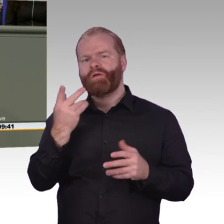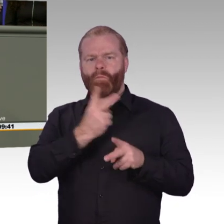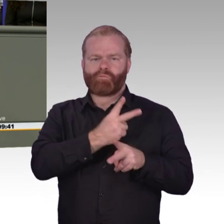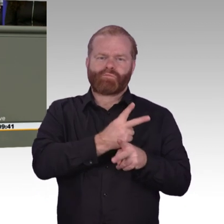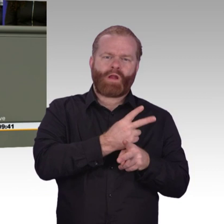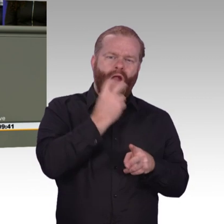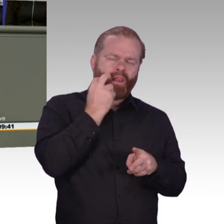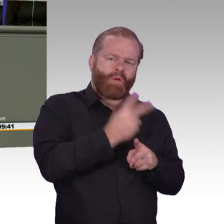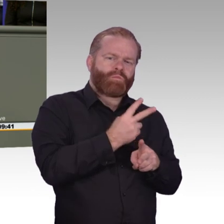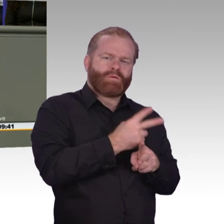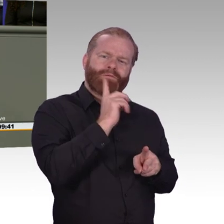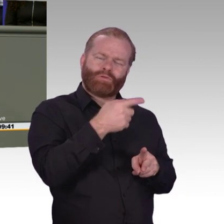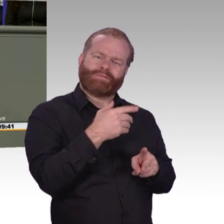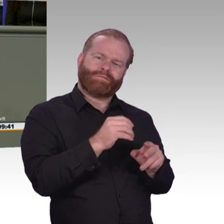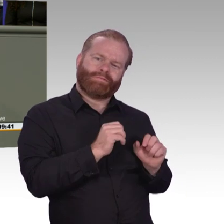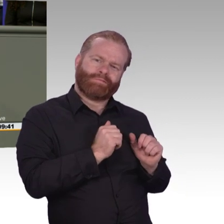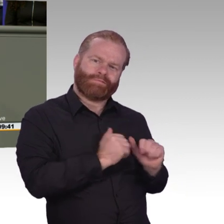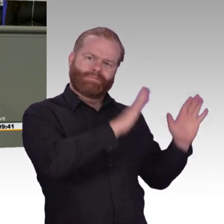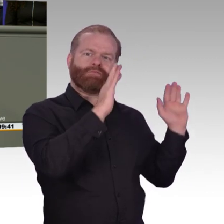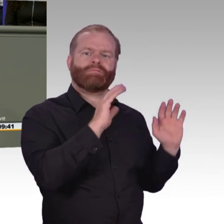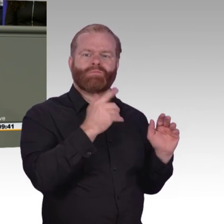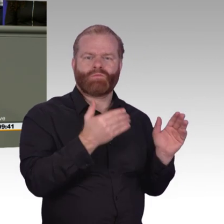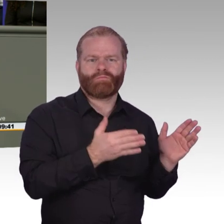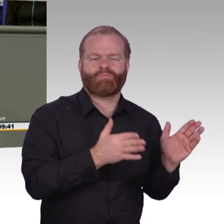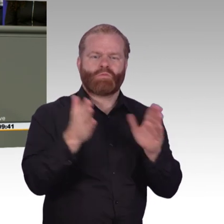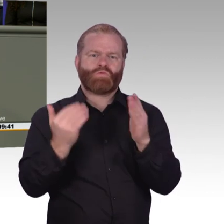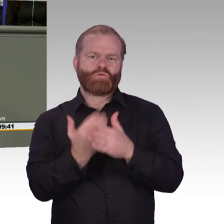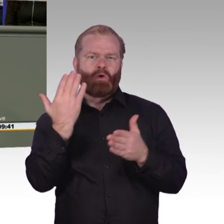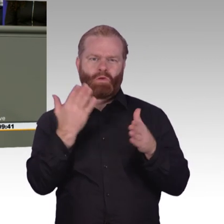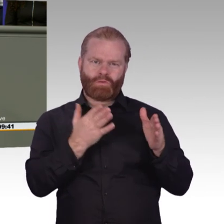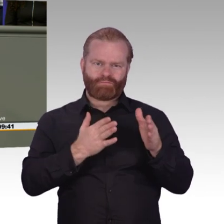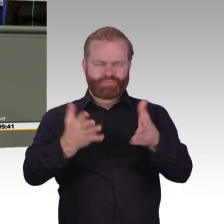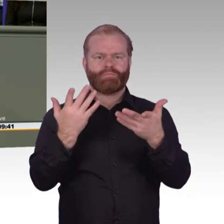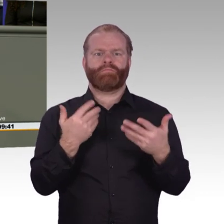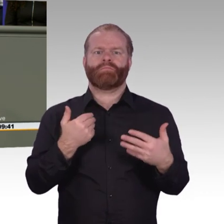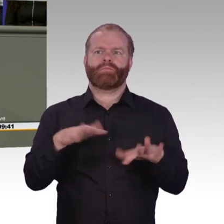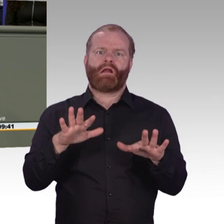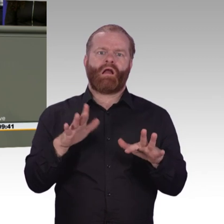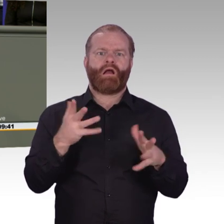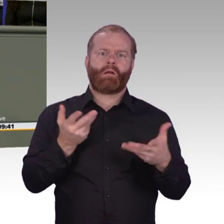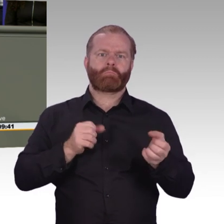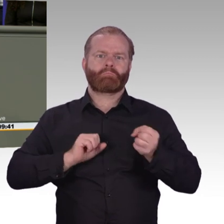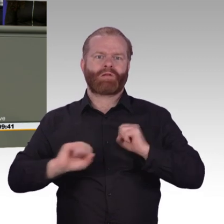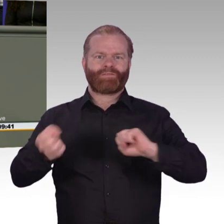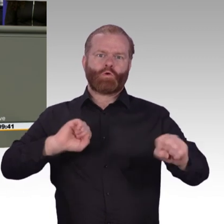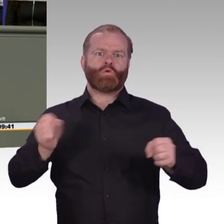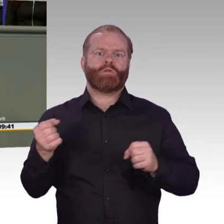unsere Arbeitszeitgesetze, dass sie den modernen Anforderungen Genüge tun. Hier wünsche ich mir vom zuständigen